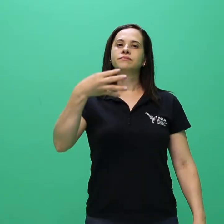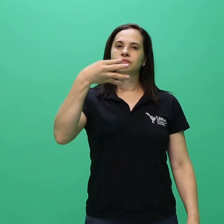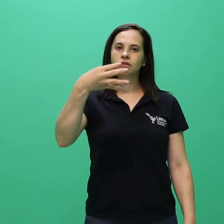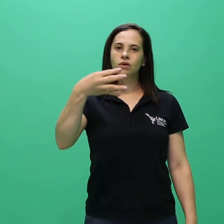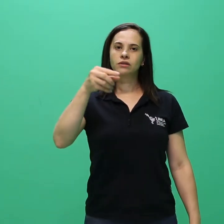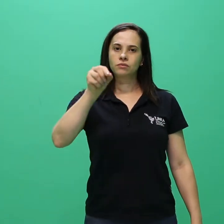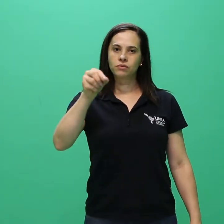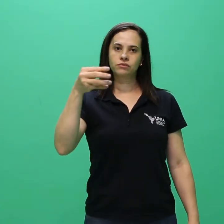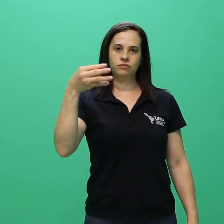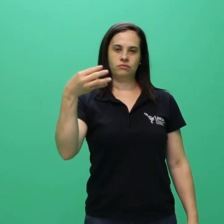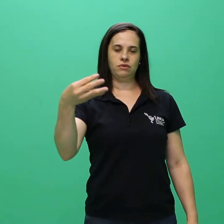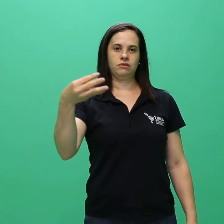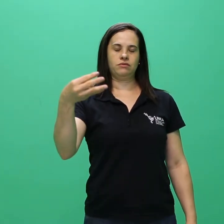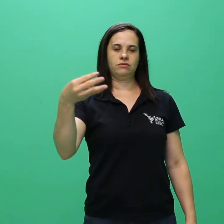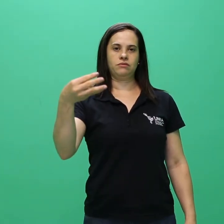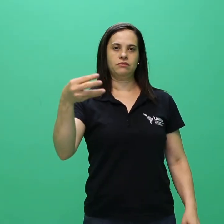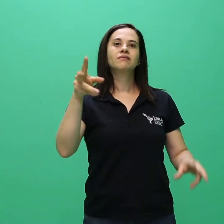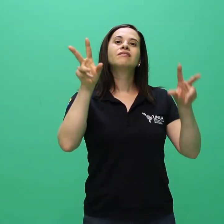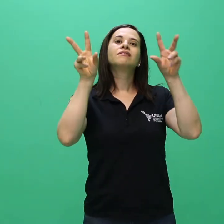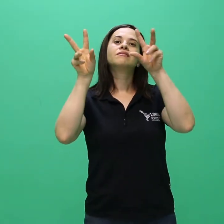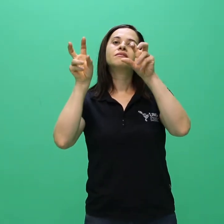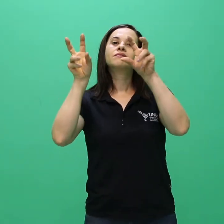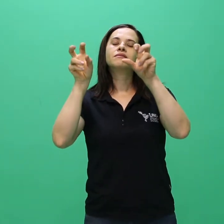4.4.1.